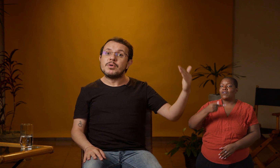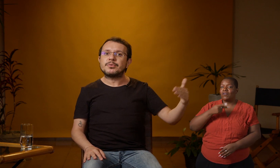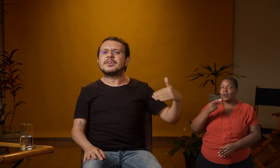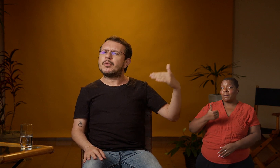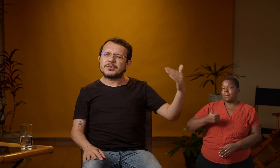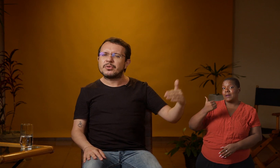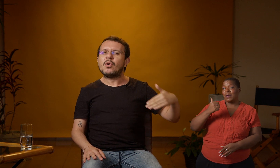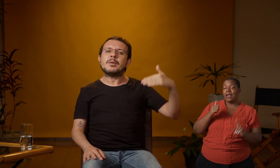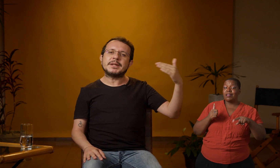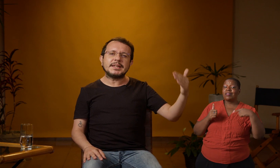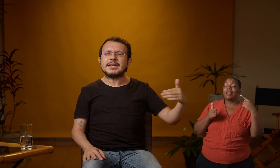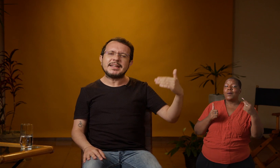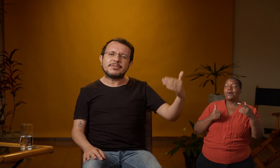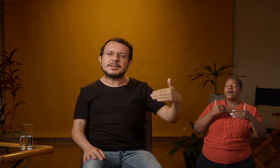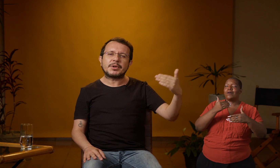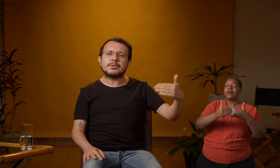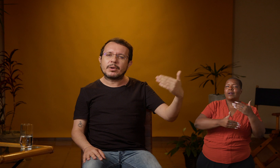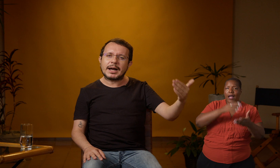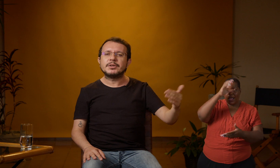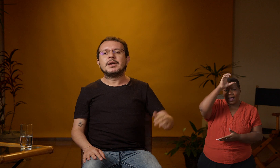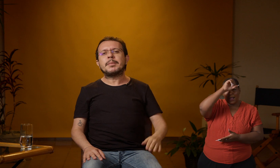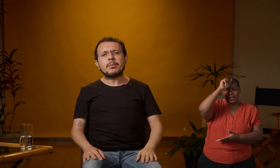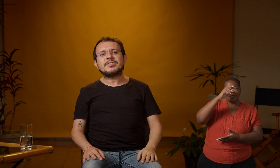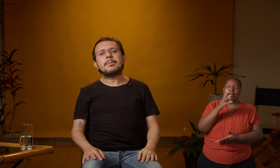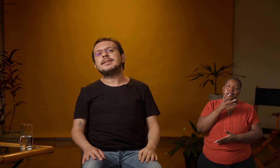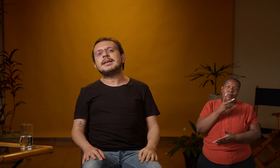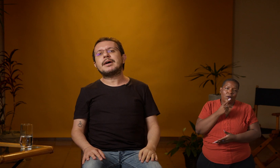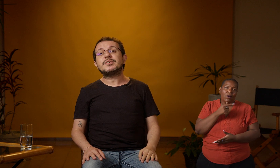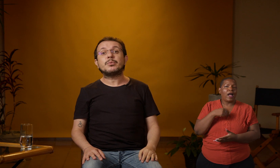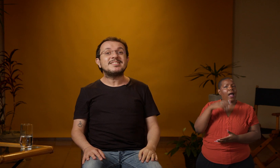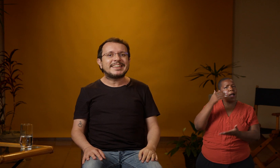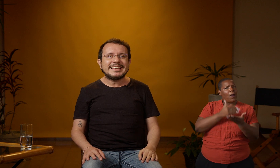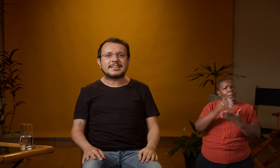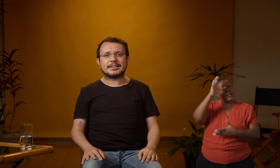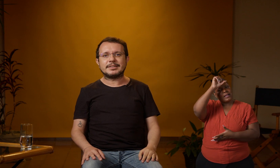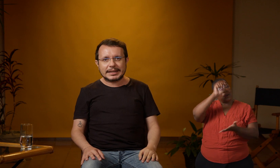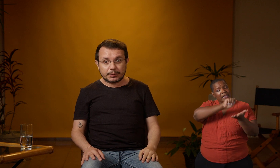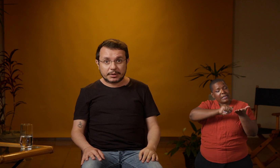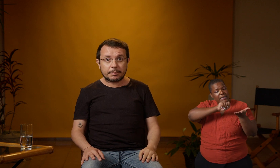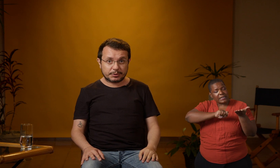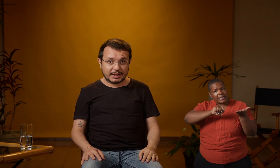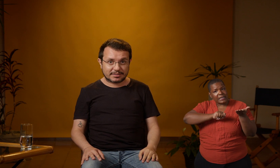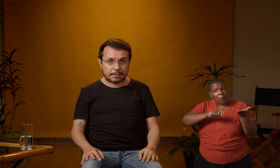você começou a aprender, né? Deve ter demorado um bocado para começar a aprender a versão escrita da língua portuguesa.